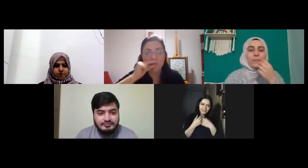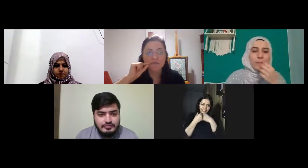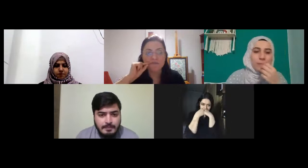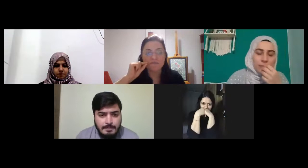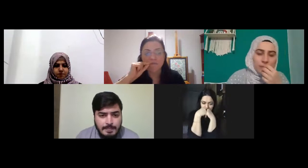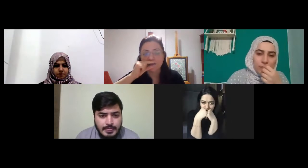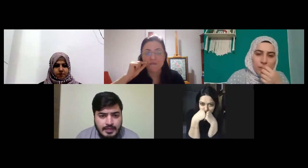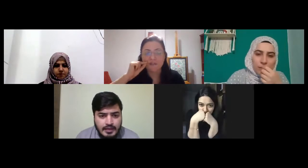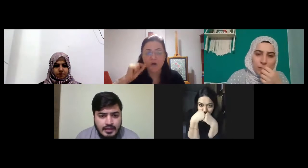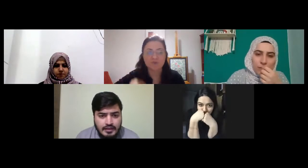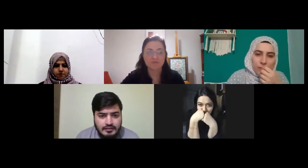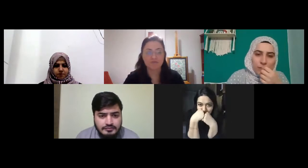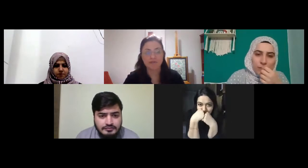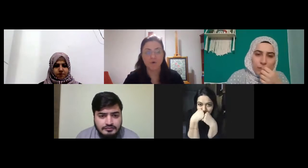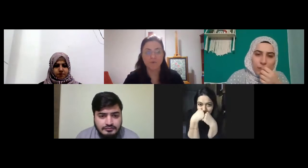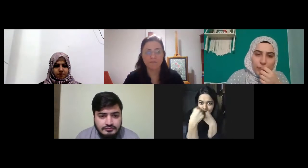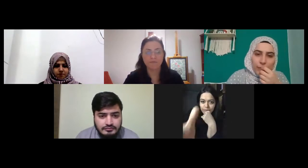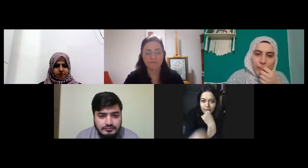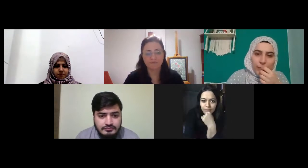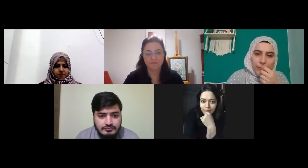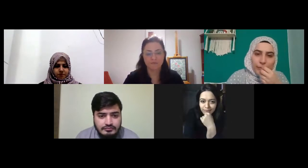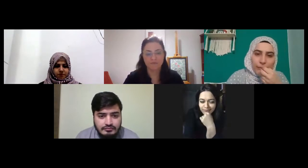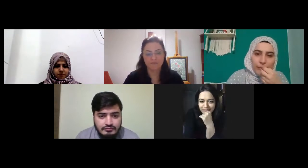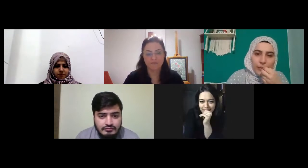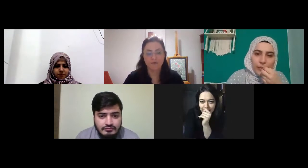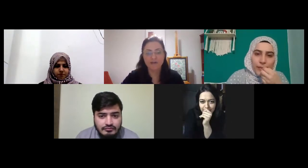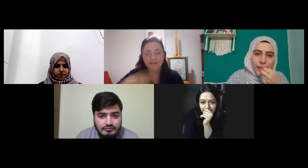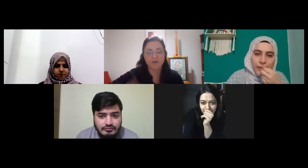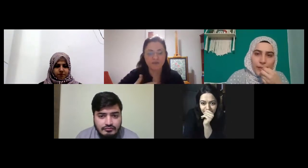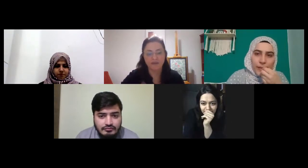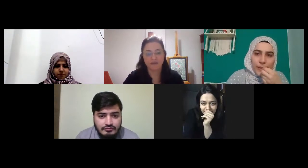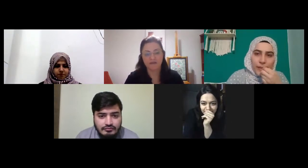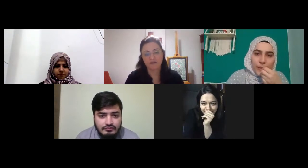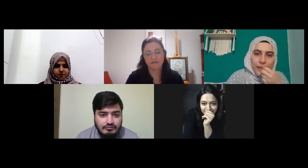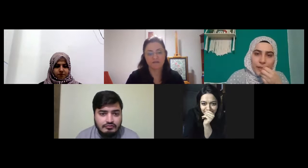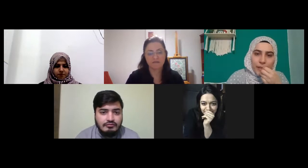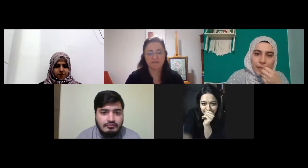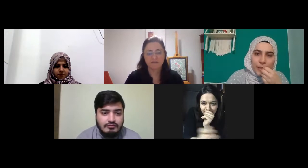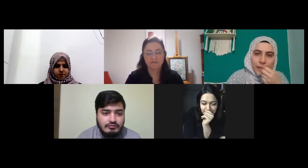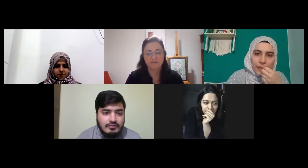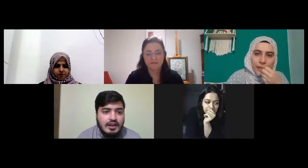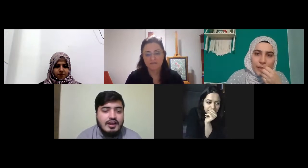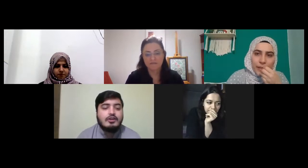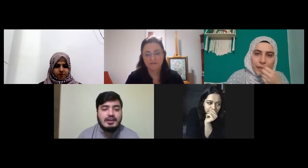mouth was close not open you were not talking aa okey